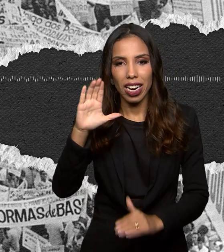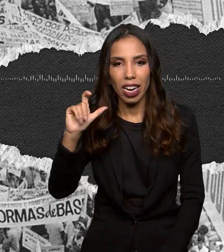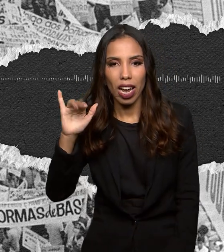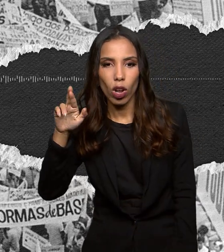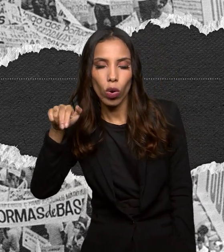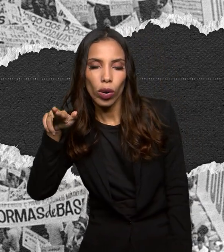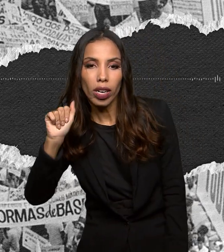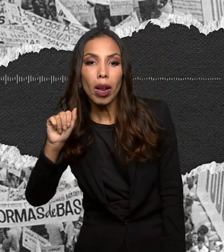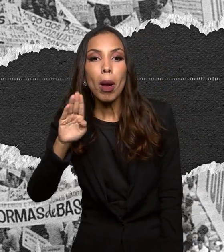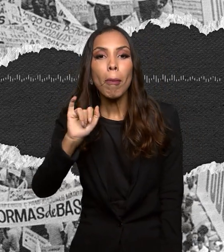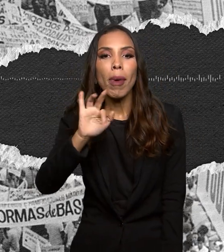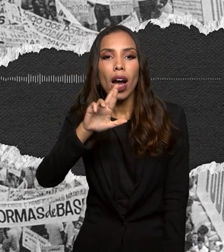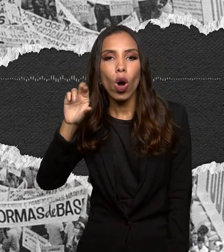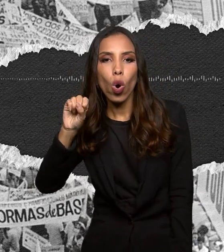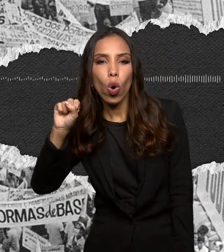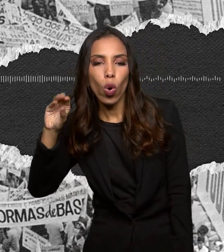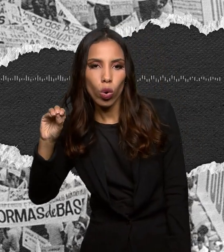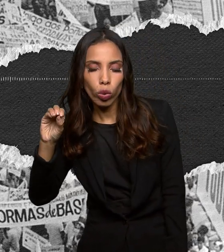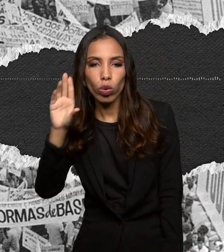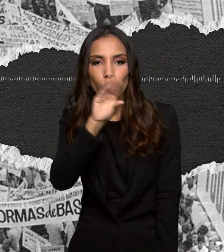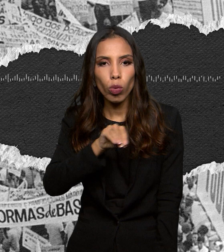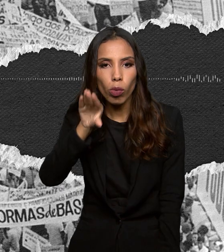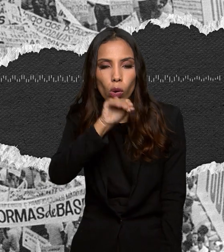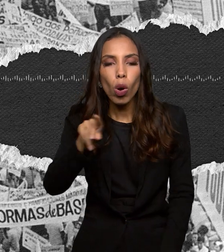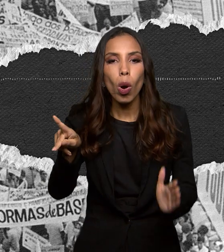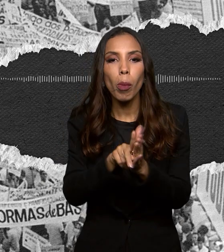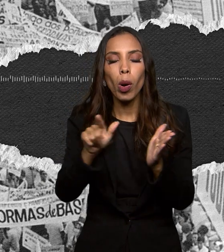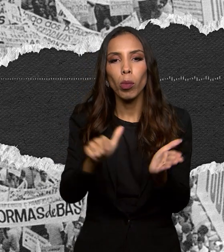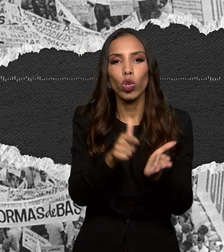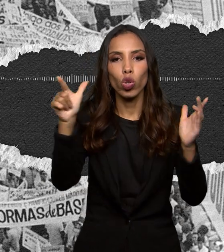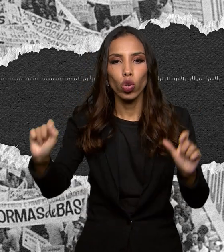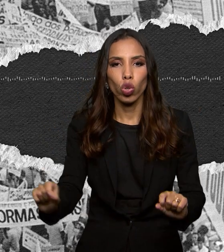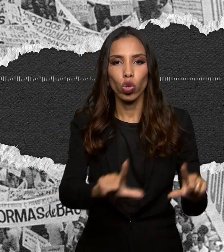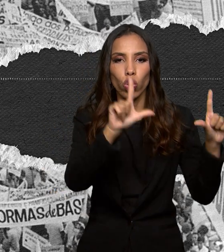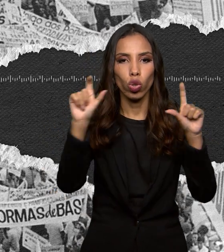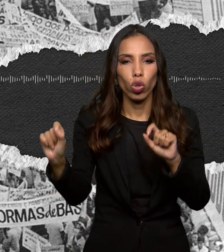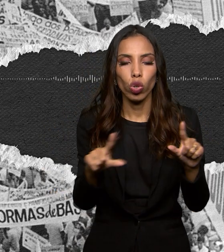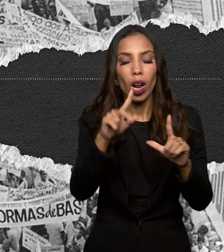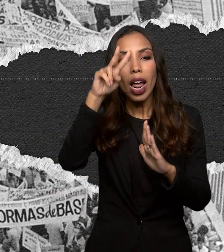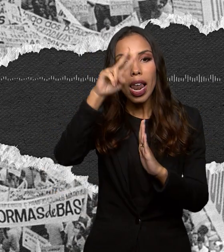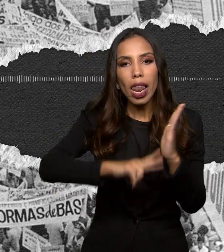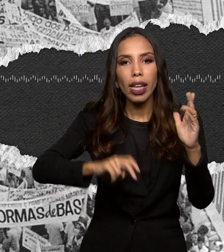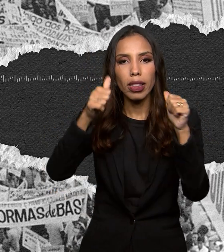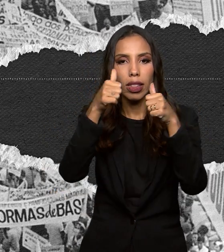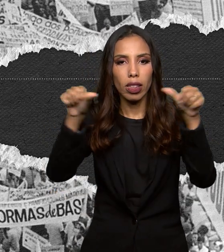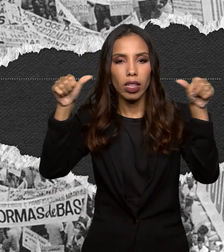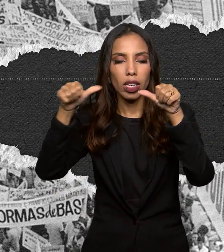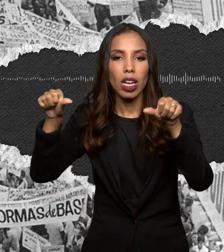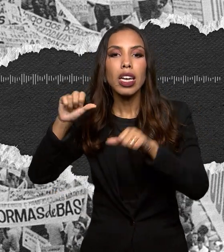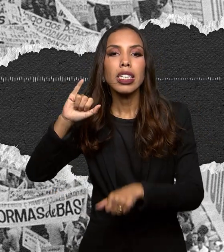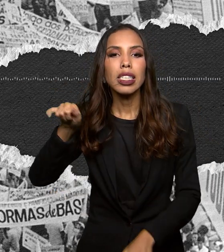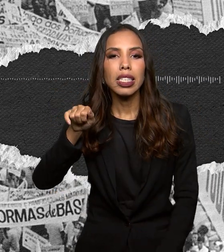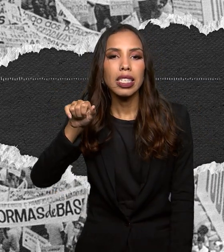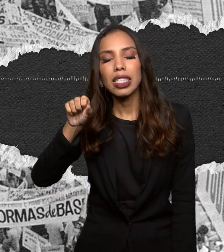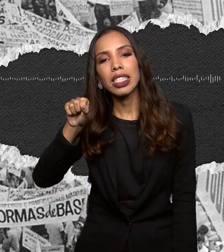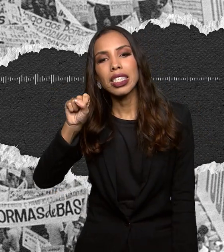Fé e Luciano Barroso fazem a narração dos recortes de jornal da época as leituras dos cartazes são feitas por Sayonara Moreno